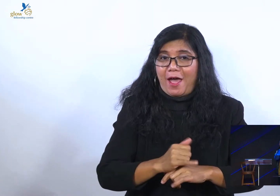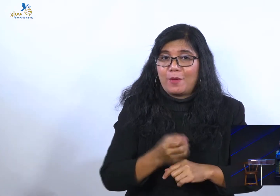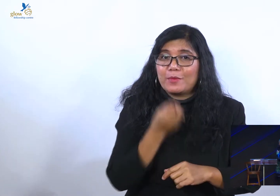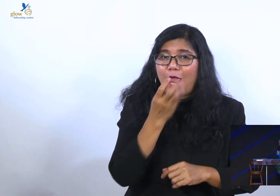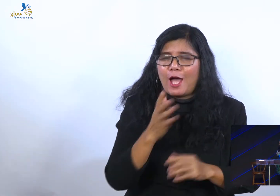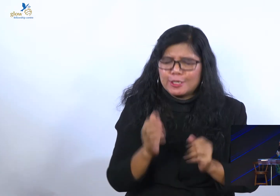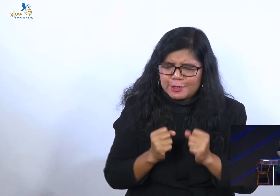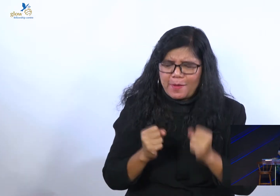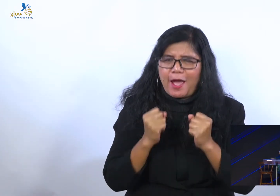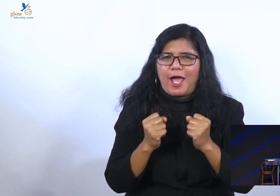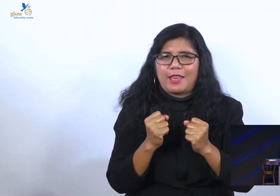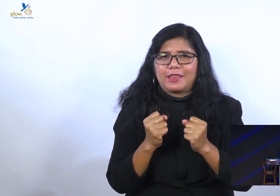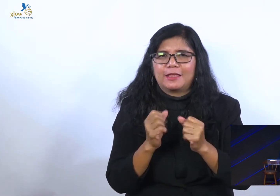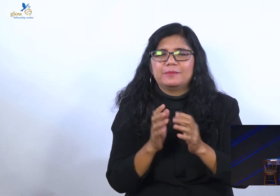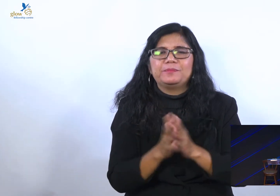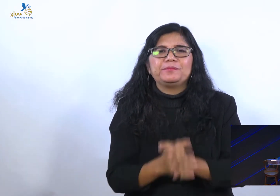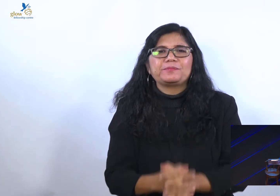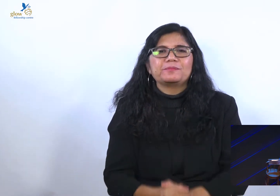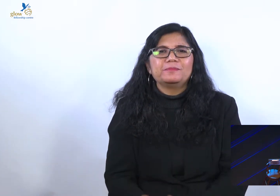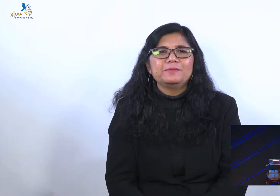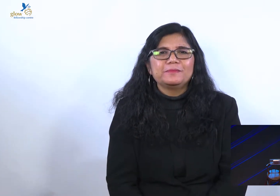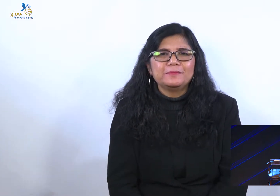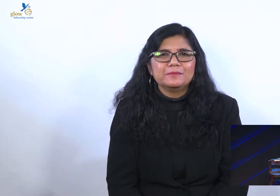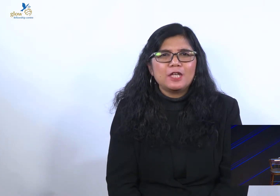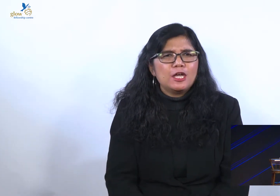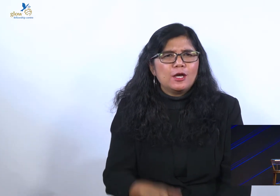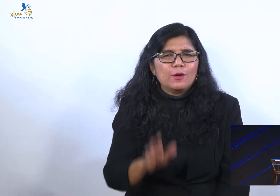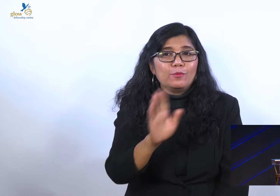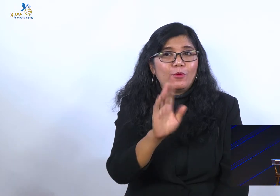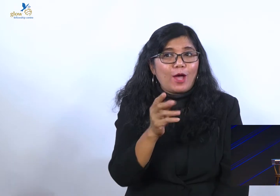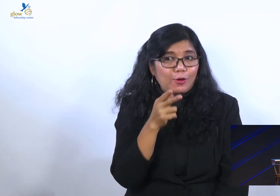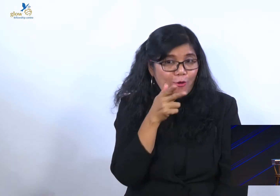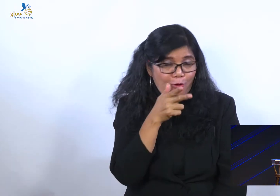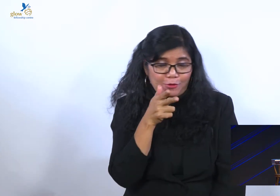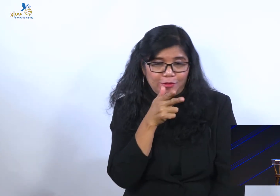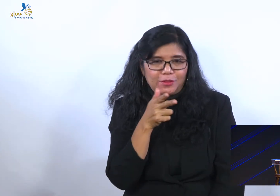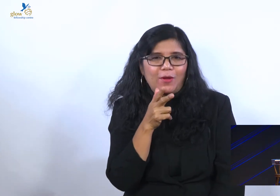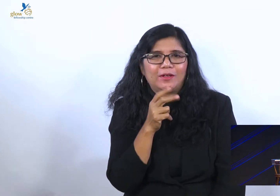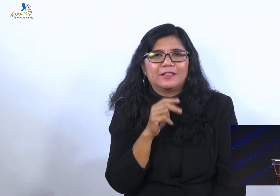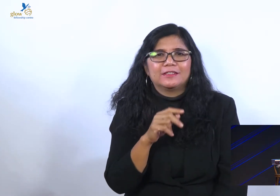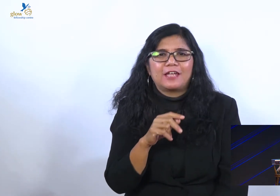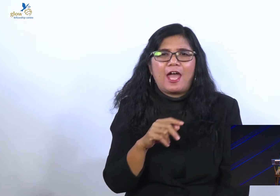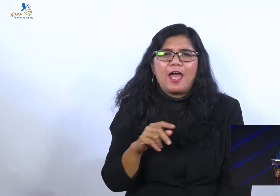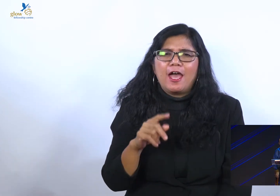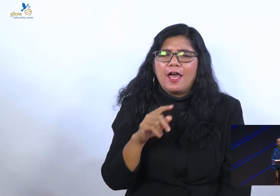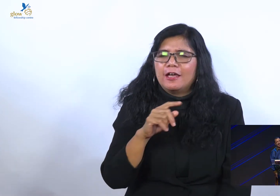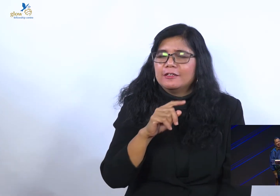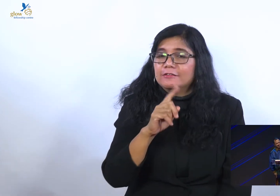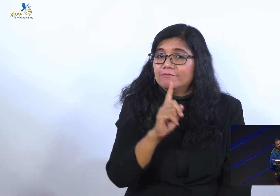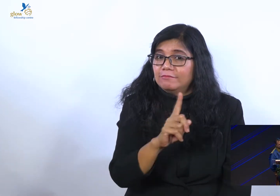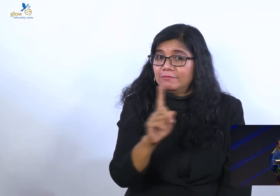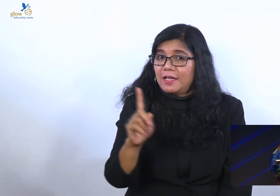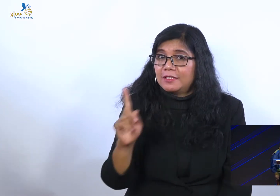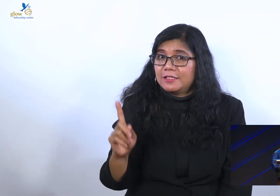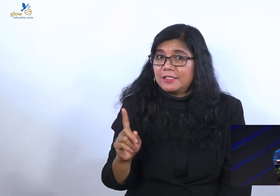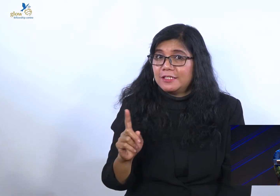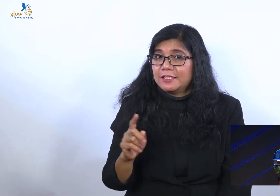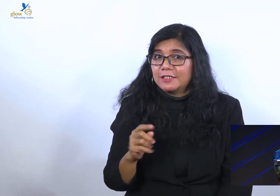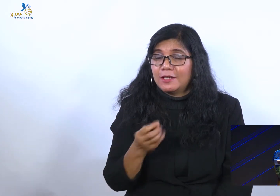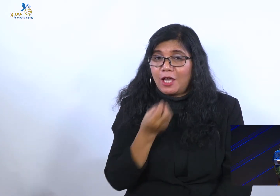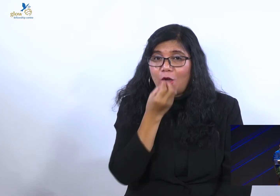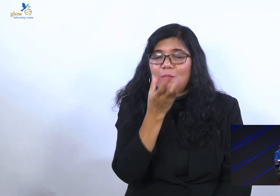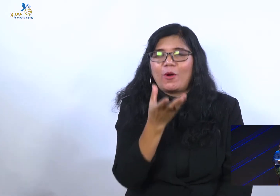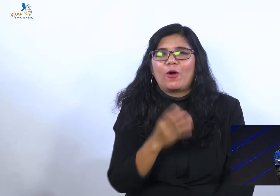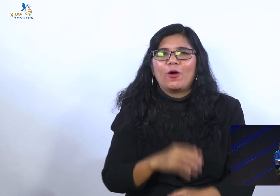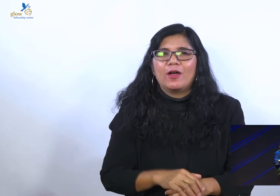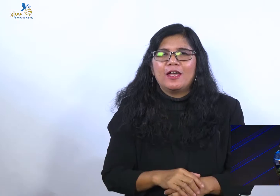ibadah interaktif, saya kan sudah bukan cuma nonton, ya kan, tapi setiap saudara harus menikmati pada ini, kan, ayo sama-sama bilang sama